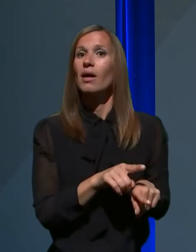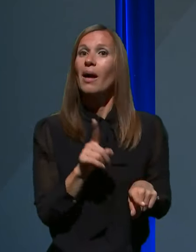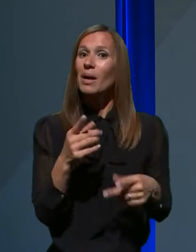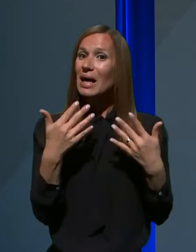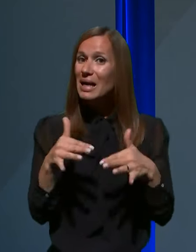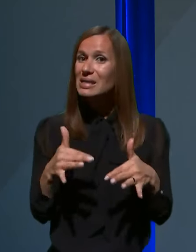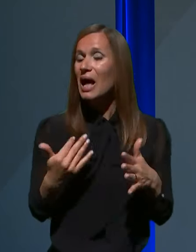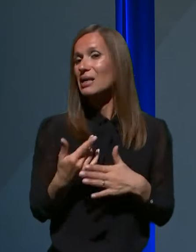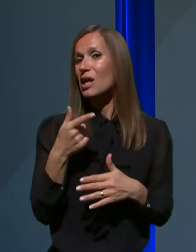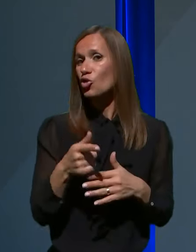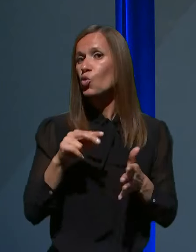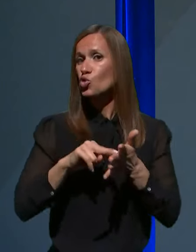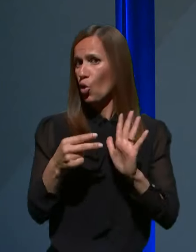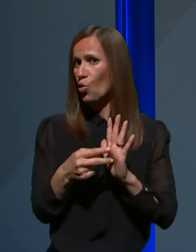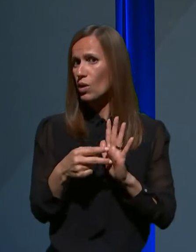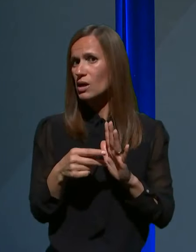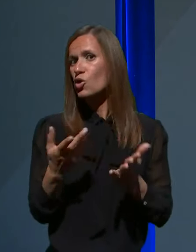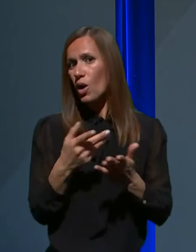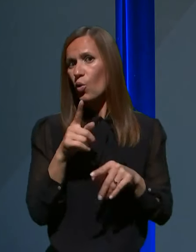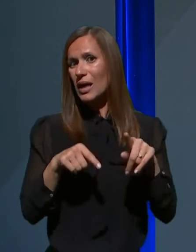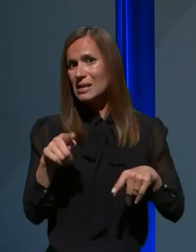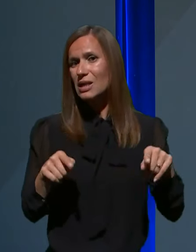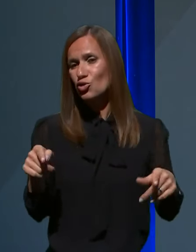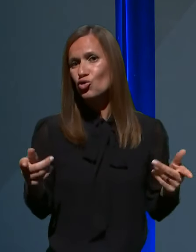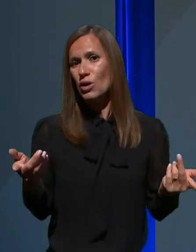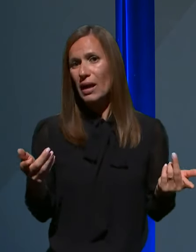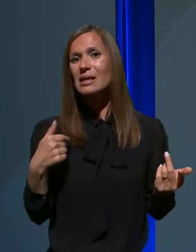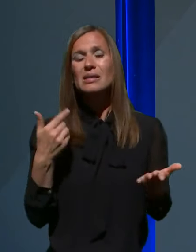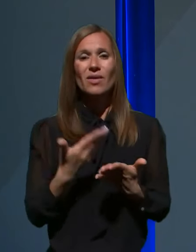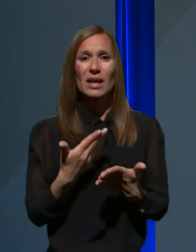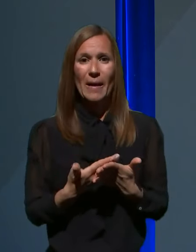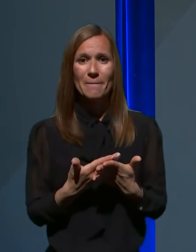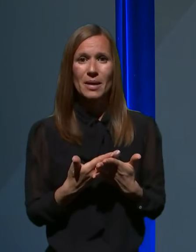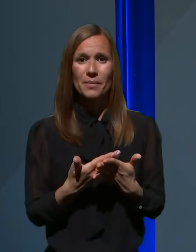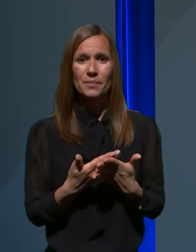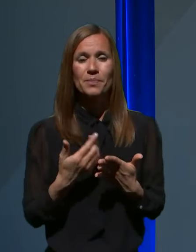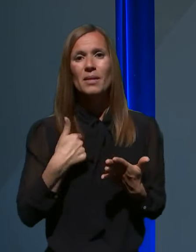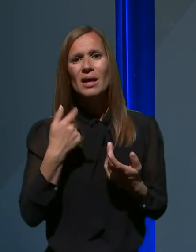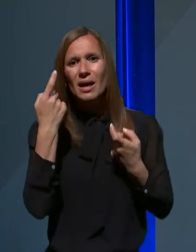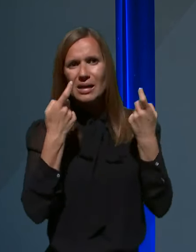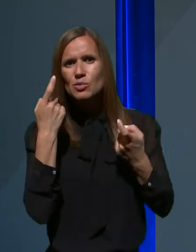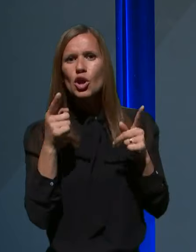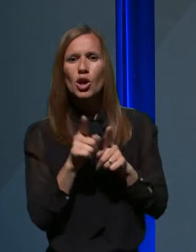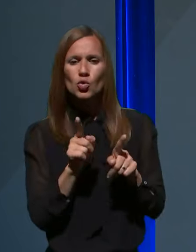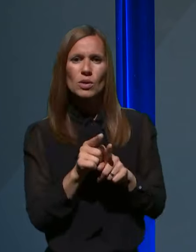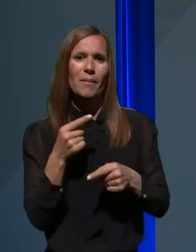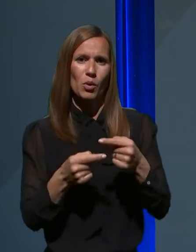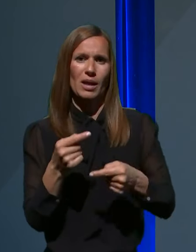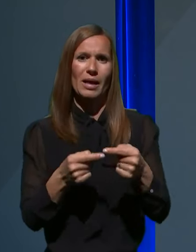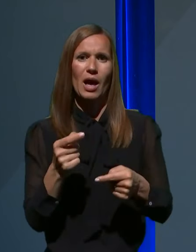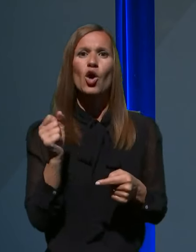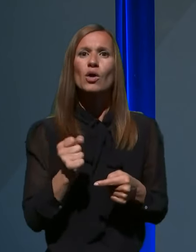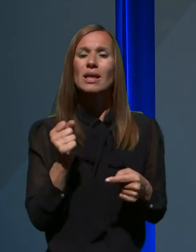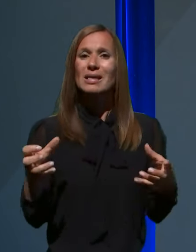zato so lahko zelo različne. Jaz verjamem in razmišljanja potekajo tudi v tej smeri, da smo